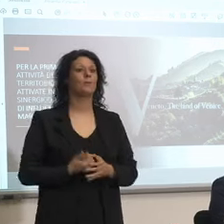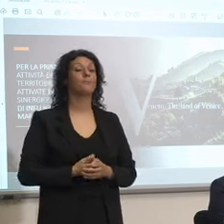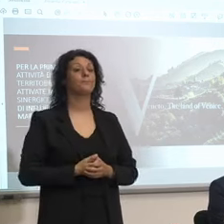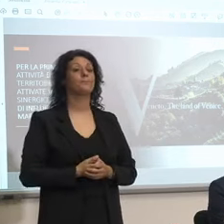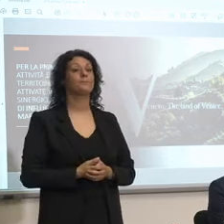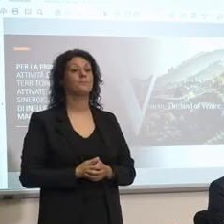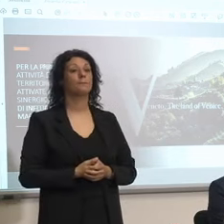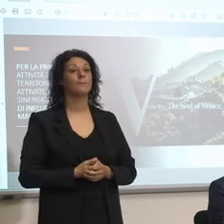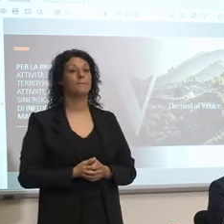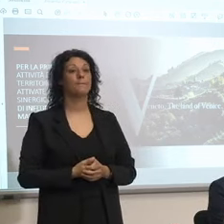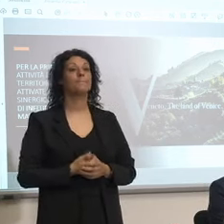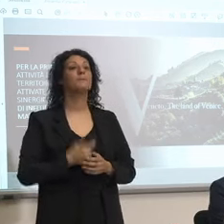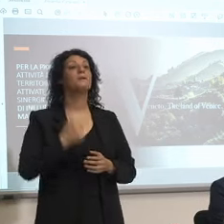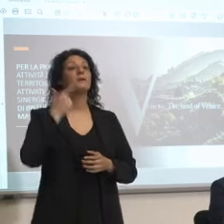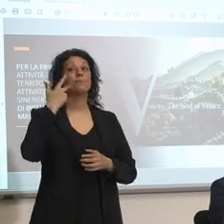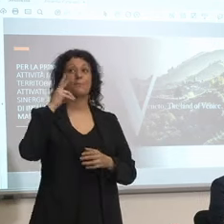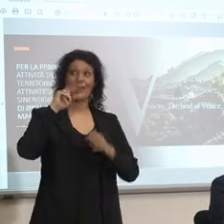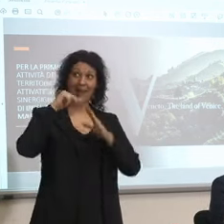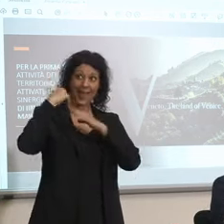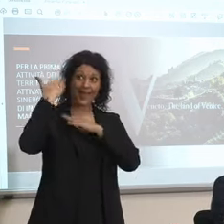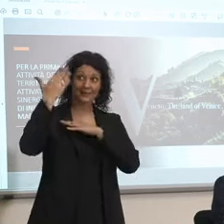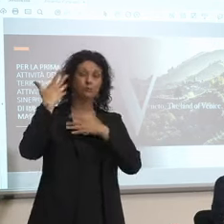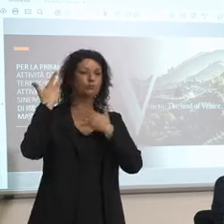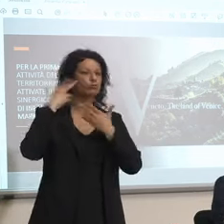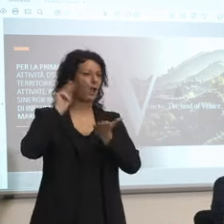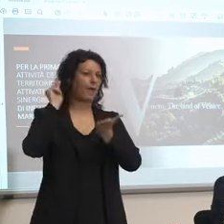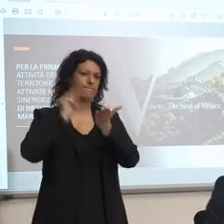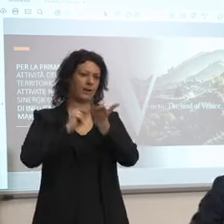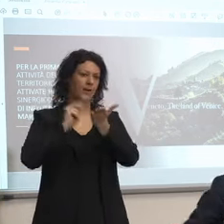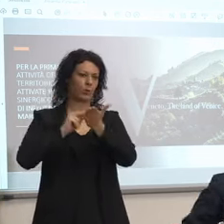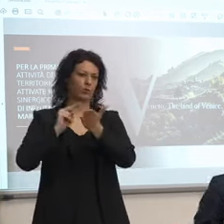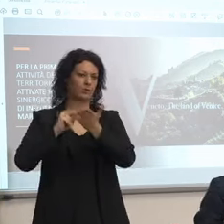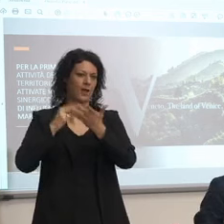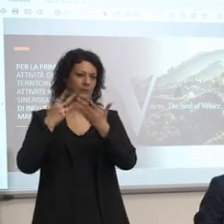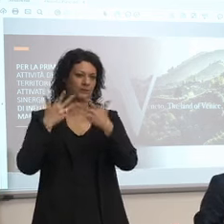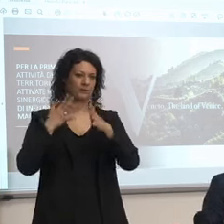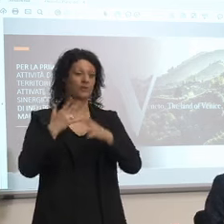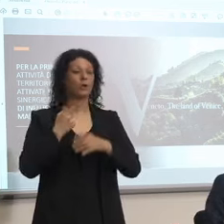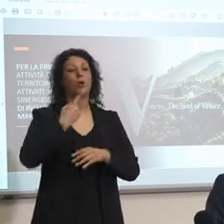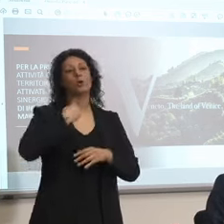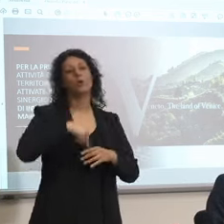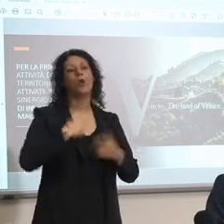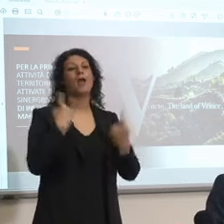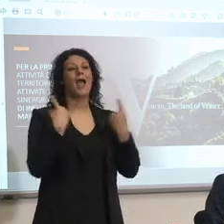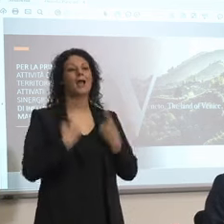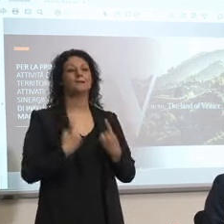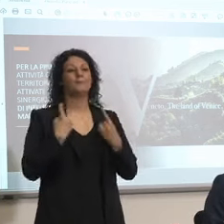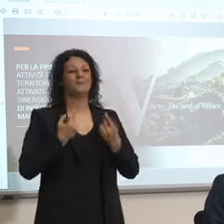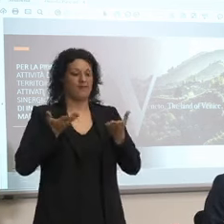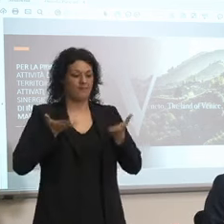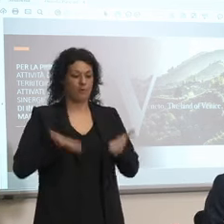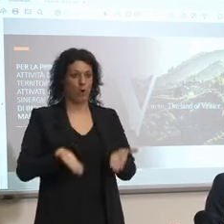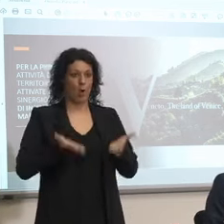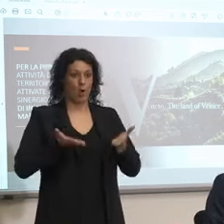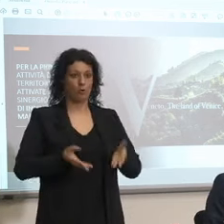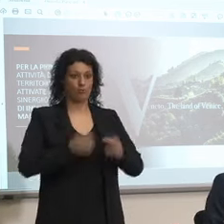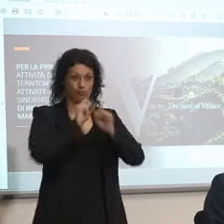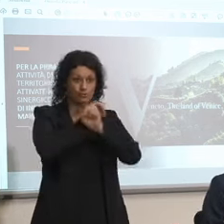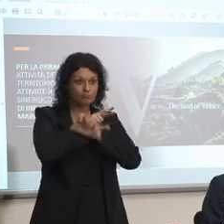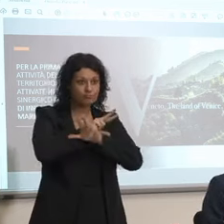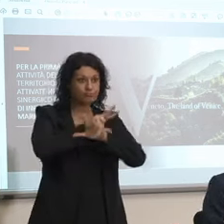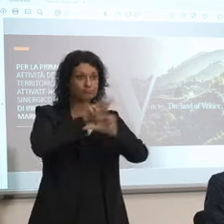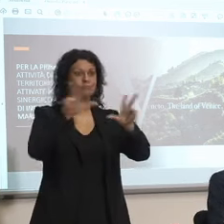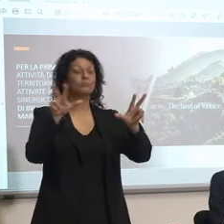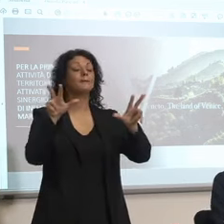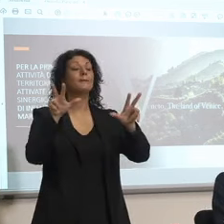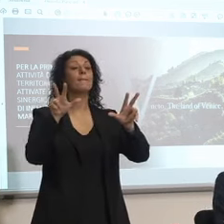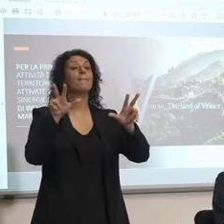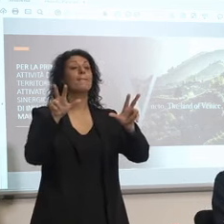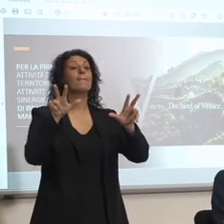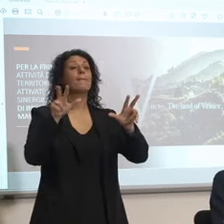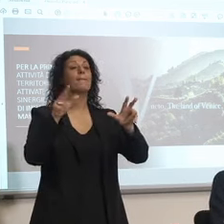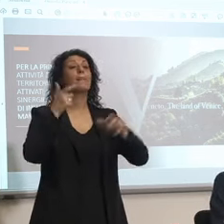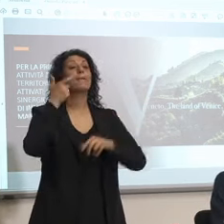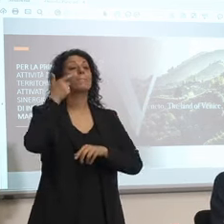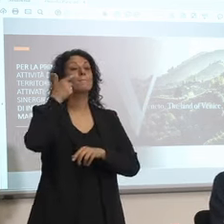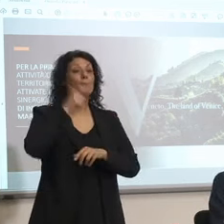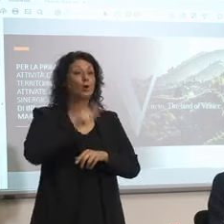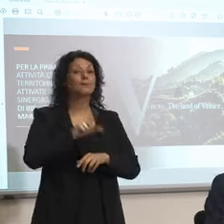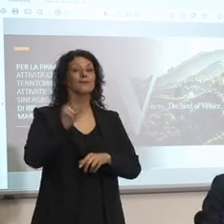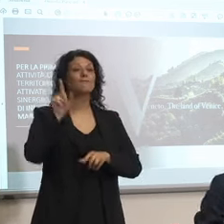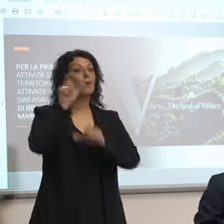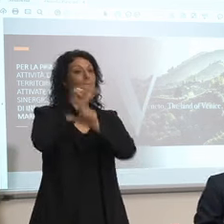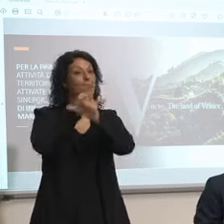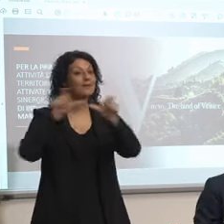spazi sono già stati prenotati quindi penso noi aspettavamo di lanciarla adesso perché ovviamente quelli prenotati stanno